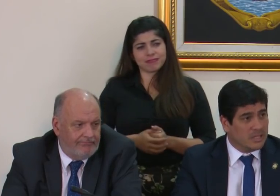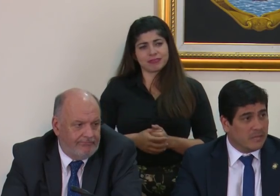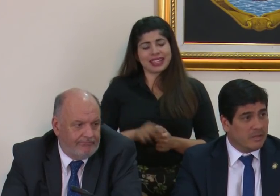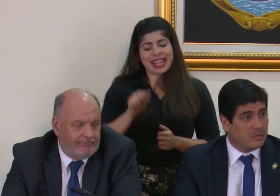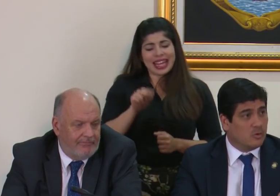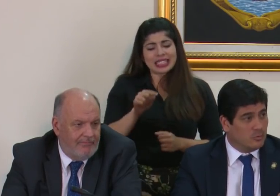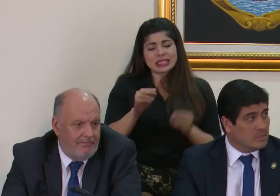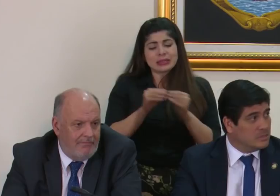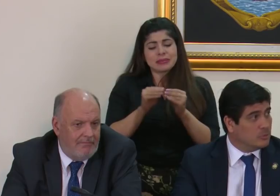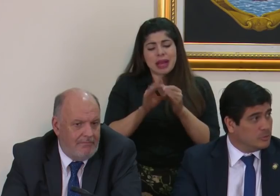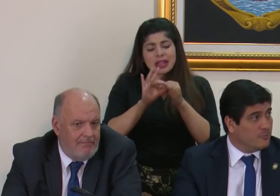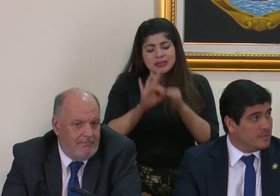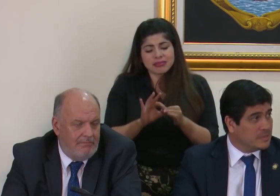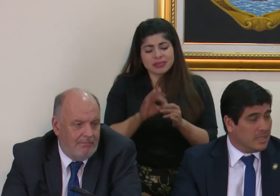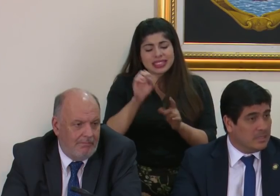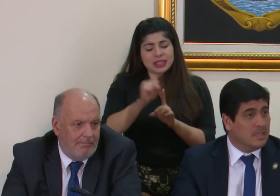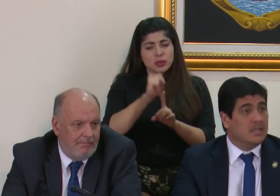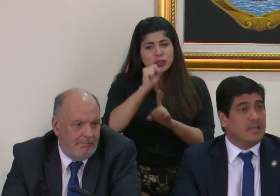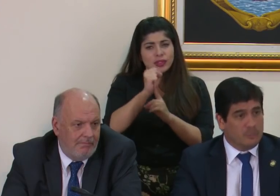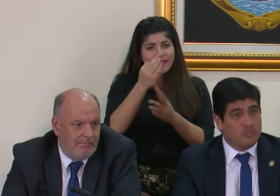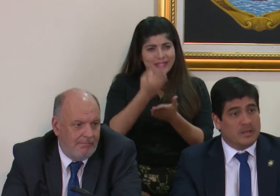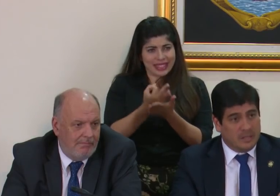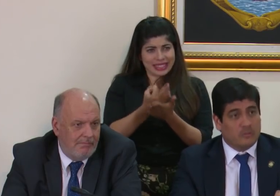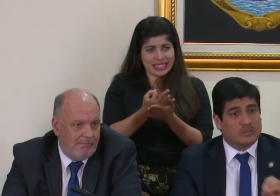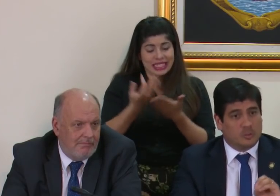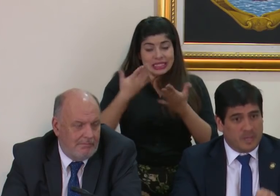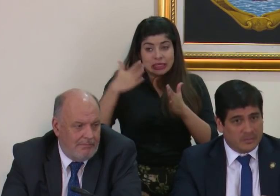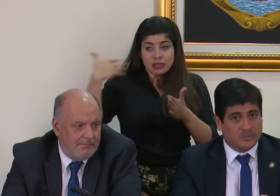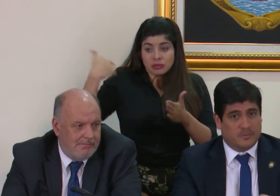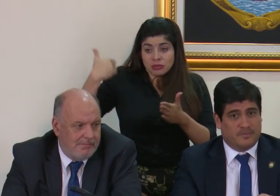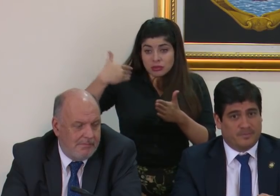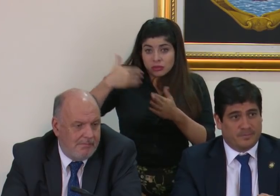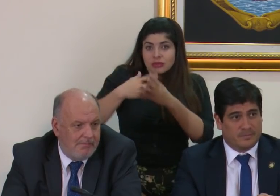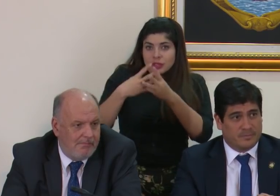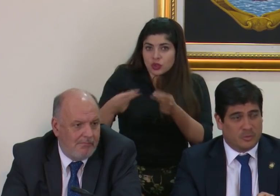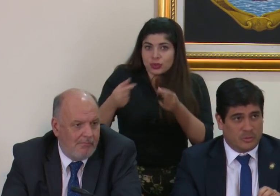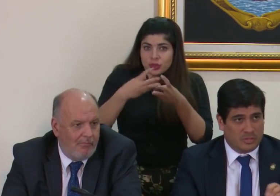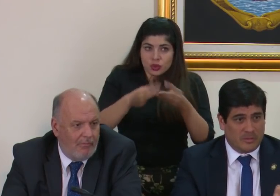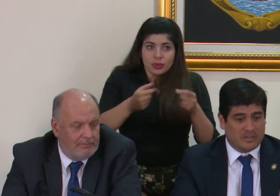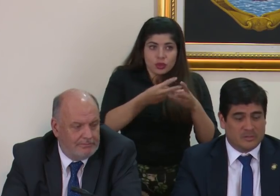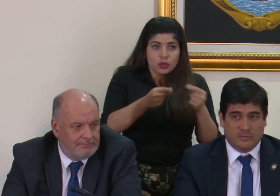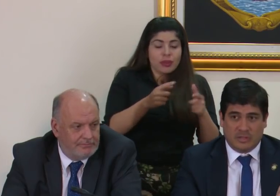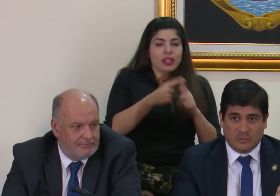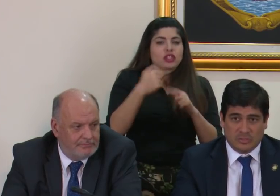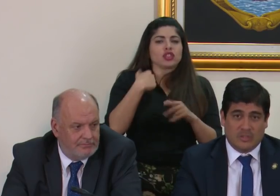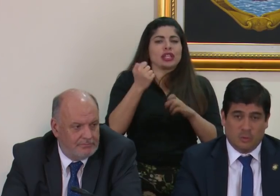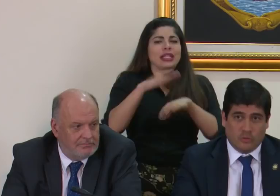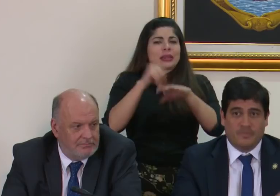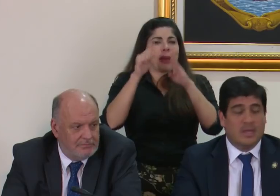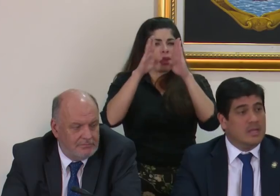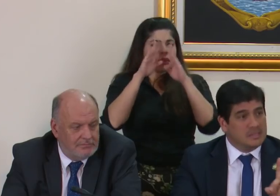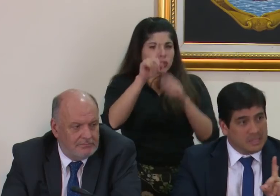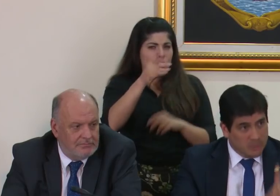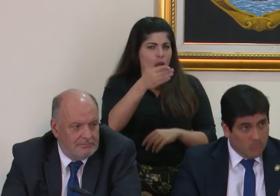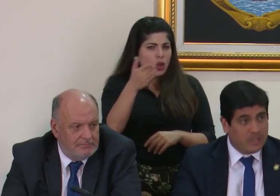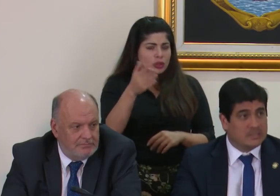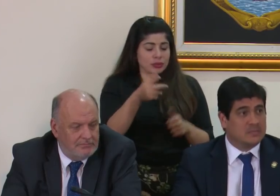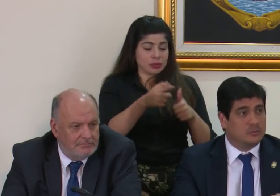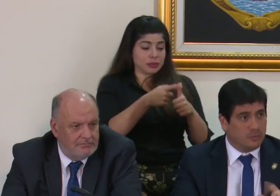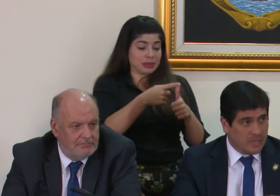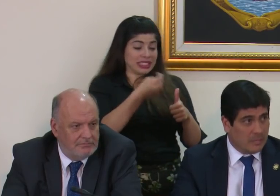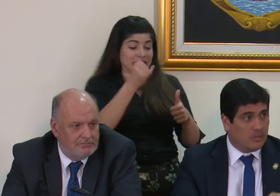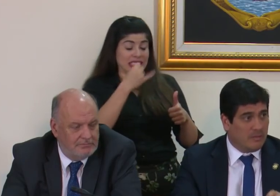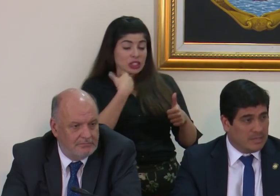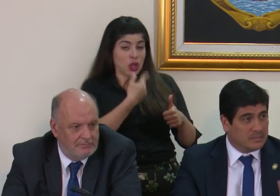eso tiene que ver con una situación fiscal que hemos venido resolviendo yo quiero llamar la atención a una cosa uno si no